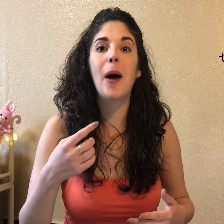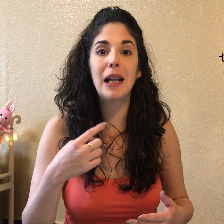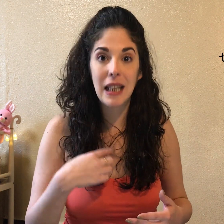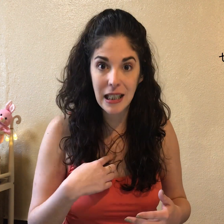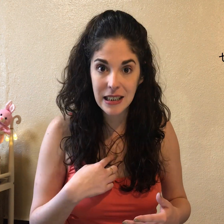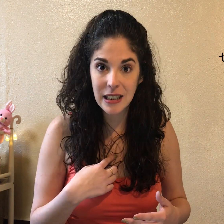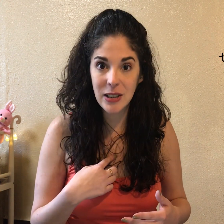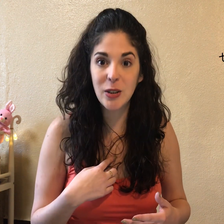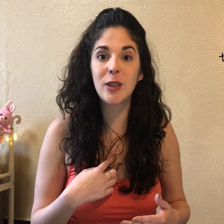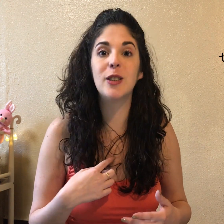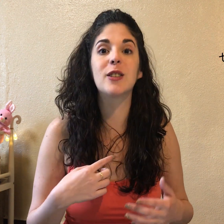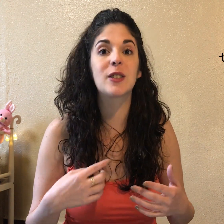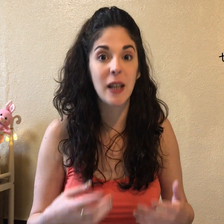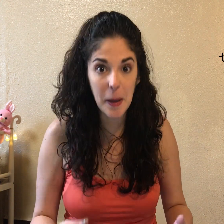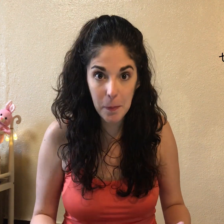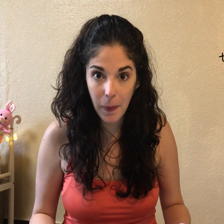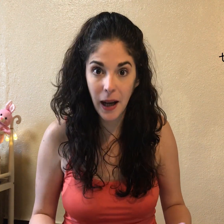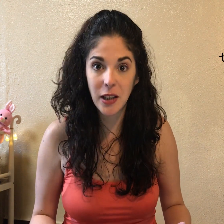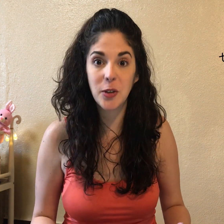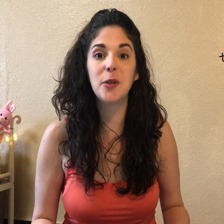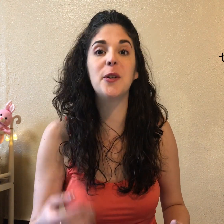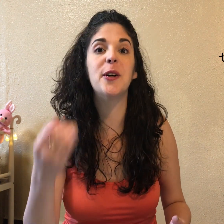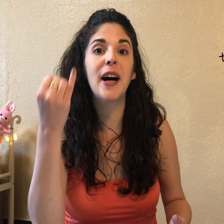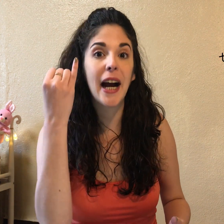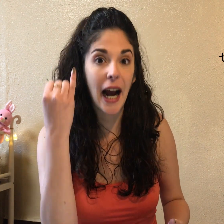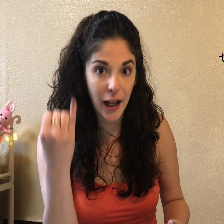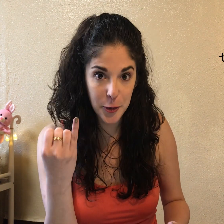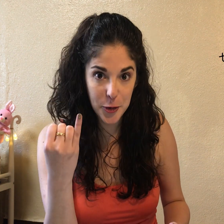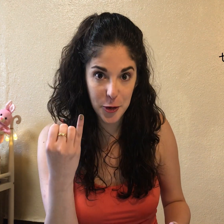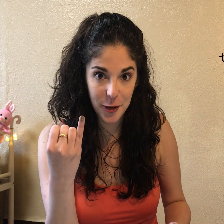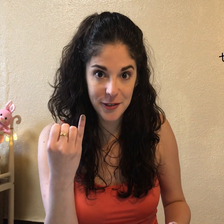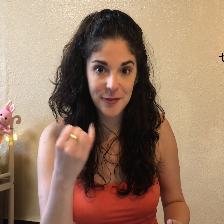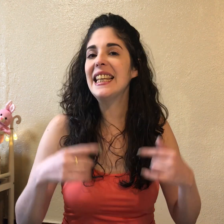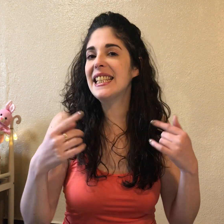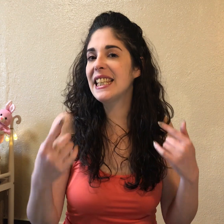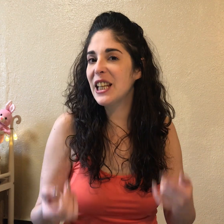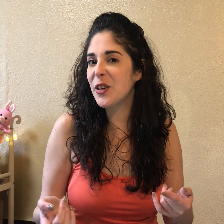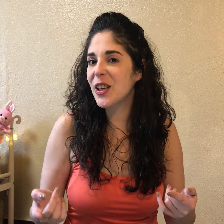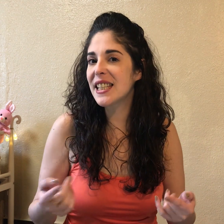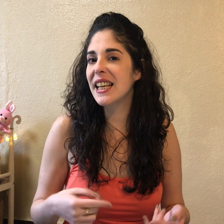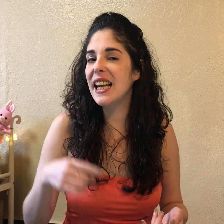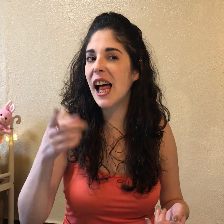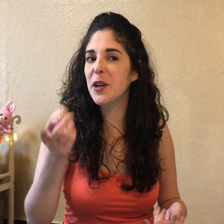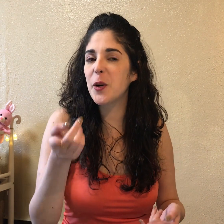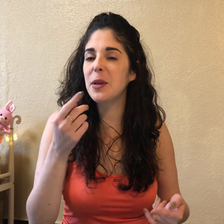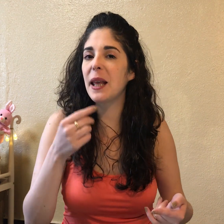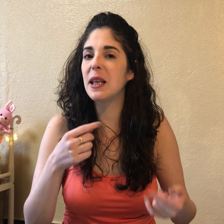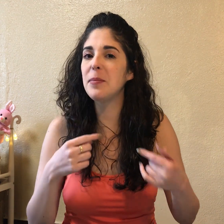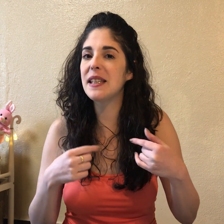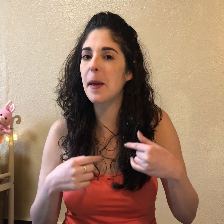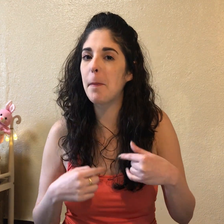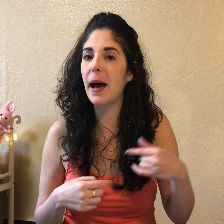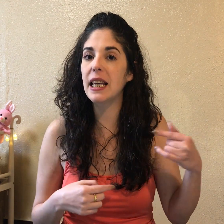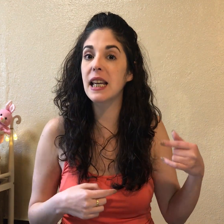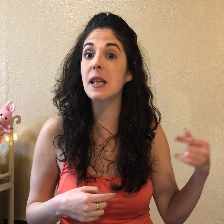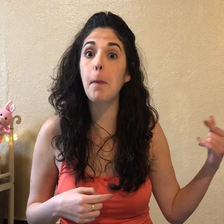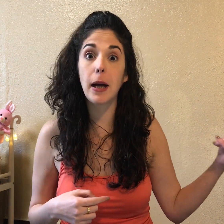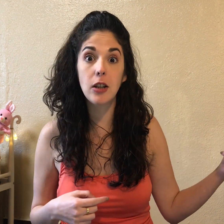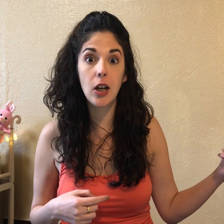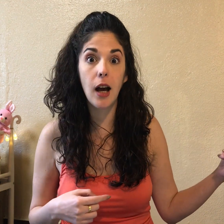Watashi no senpai no Kanojo. Y si quiero decir la novia de mi senpai es española,